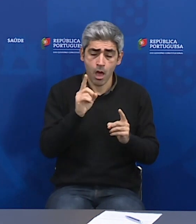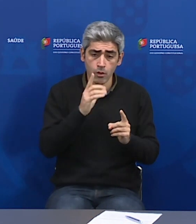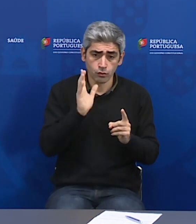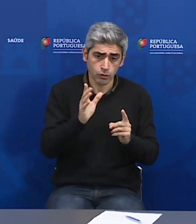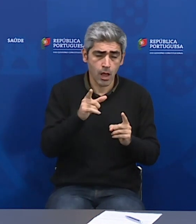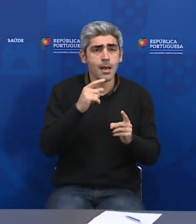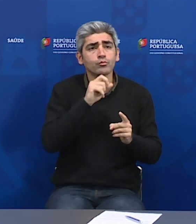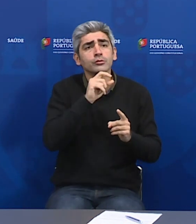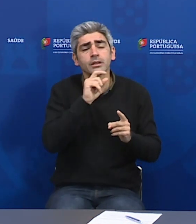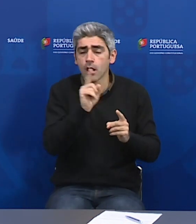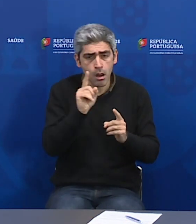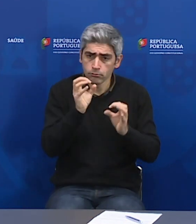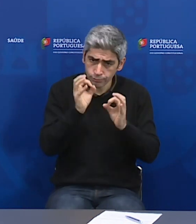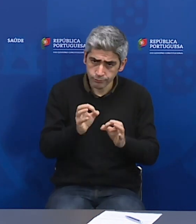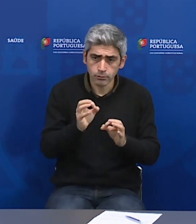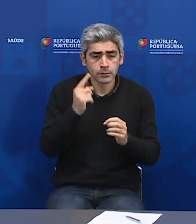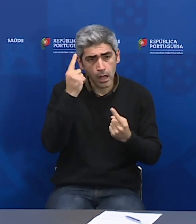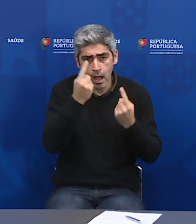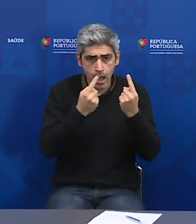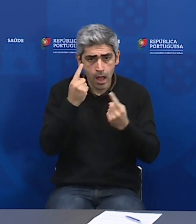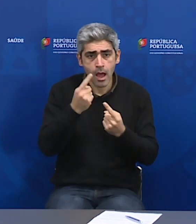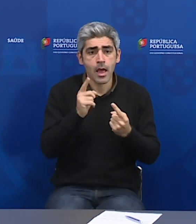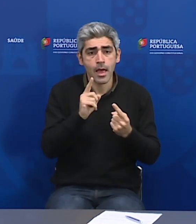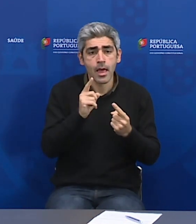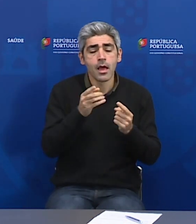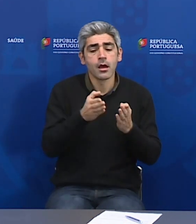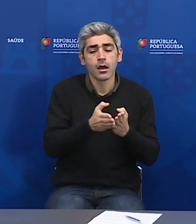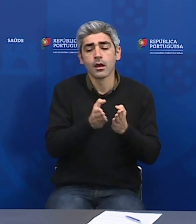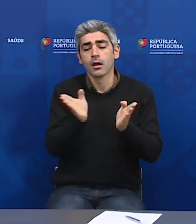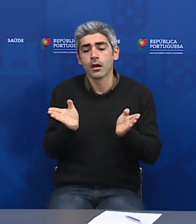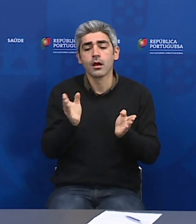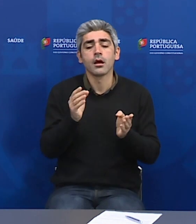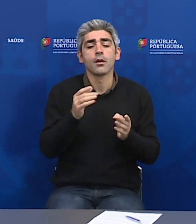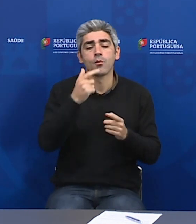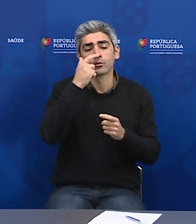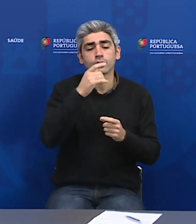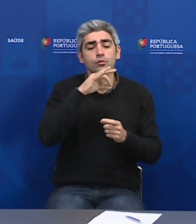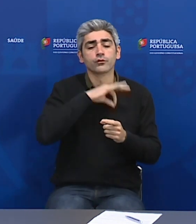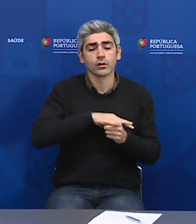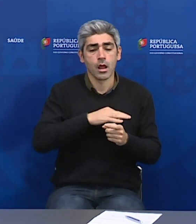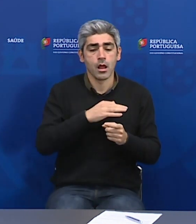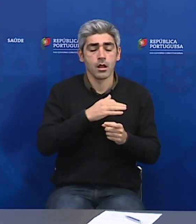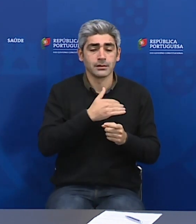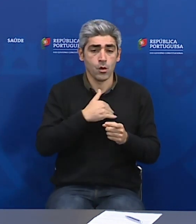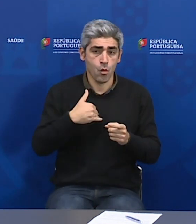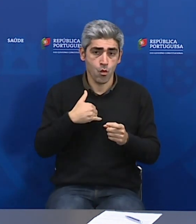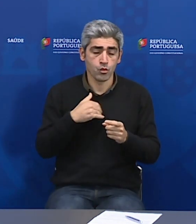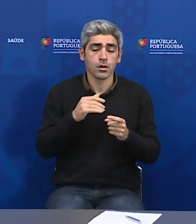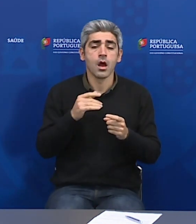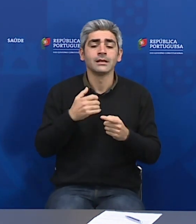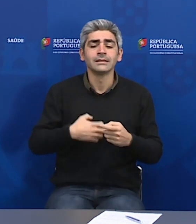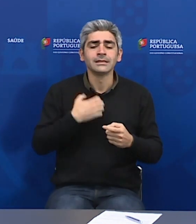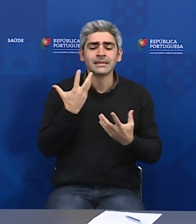não. Está a ser ponderada a questão dos profissionais de saúde que não sentem sintomáticos e que tiveram